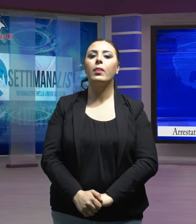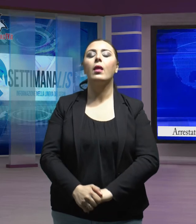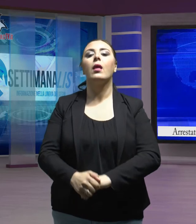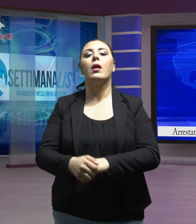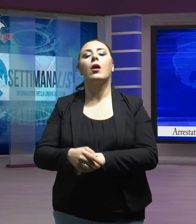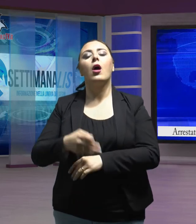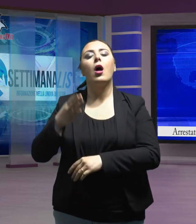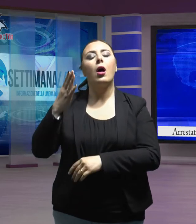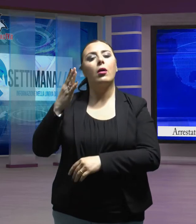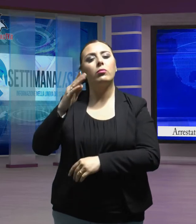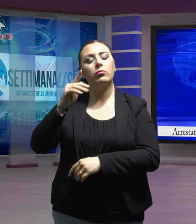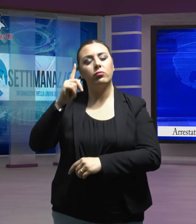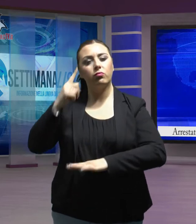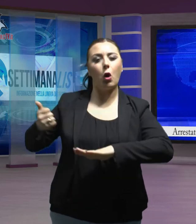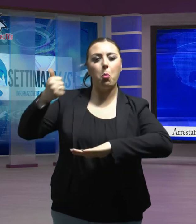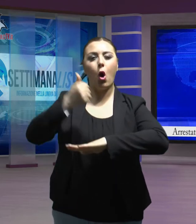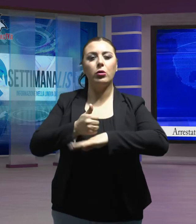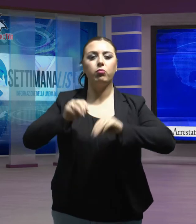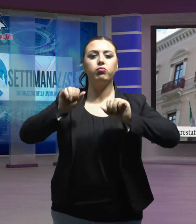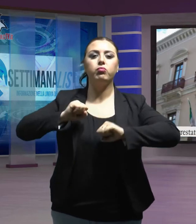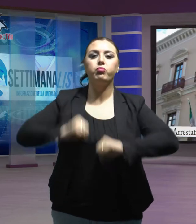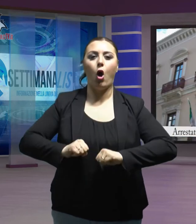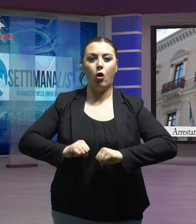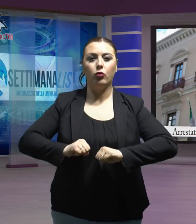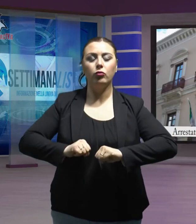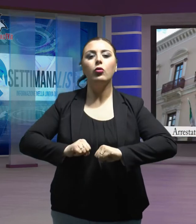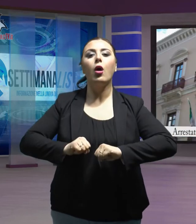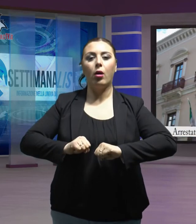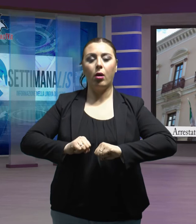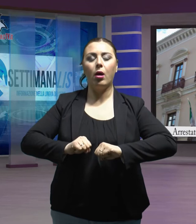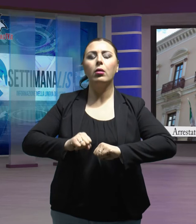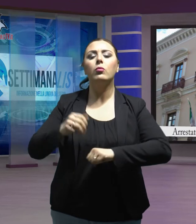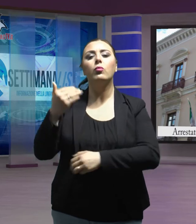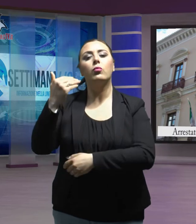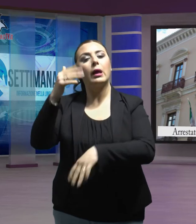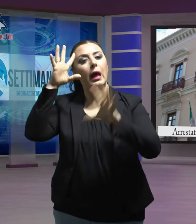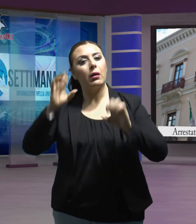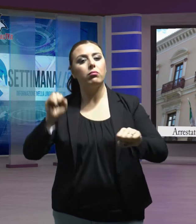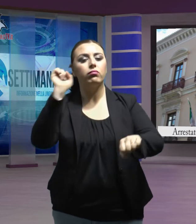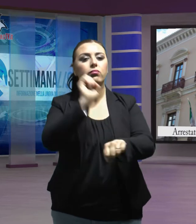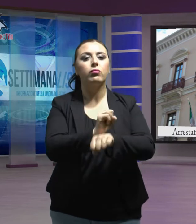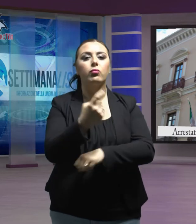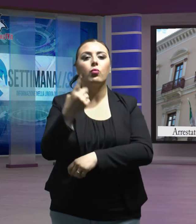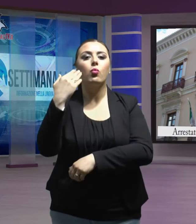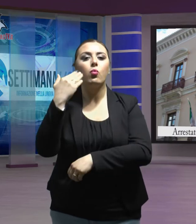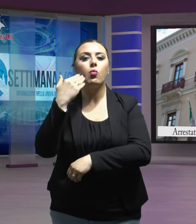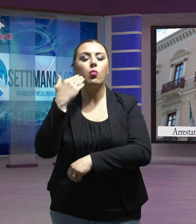di concussione i carabinieri hanno arrestato un dipendente della Camera di